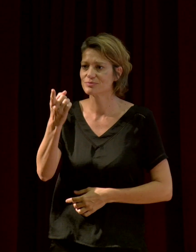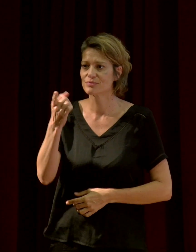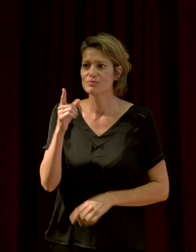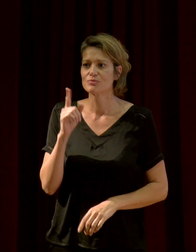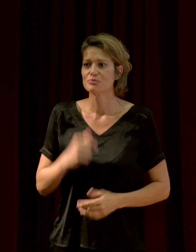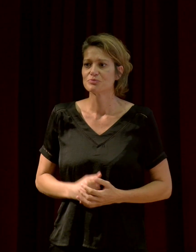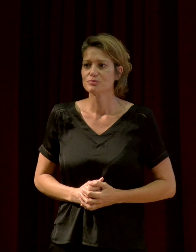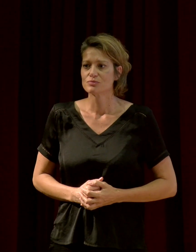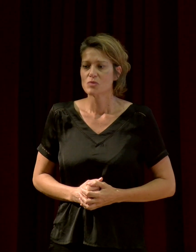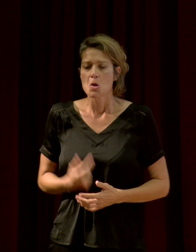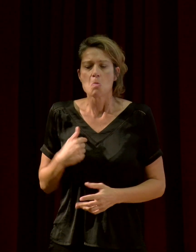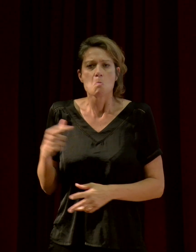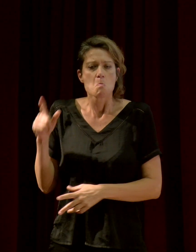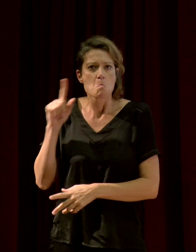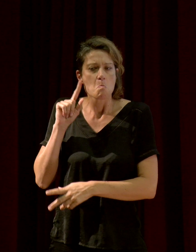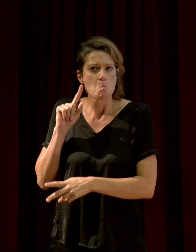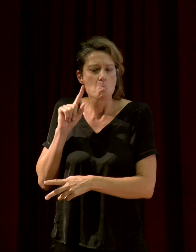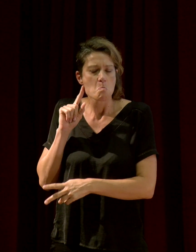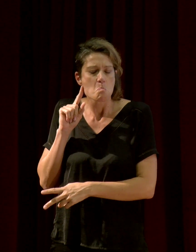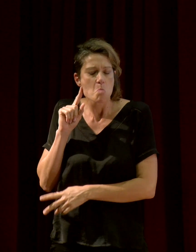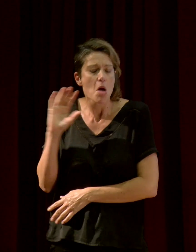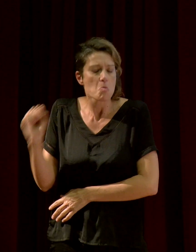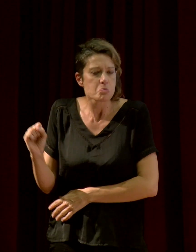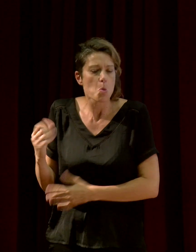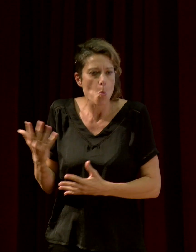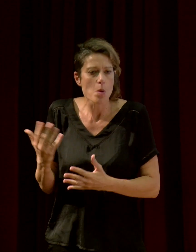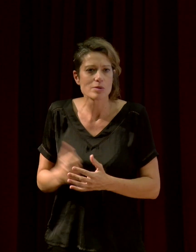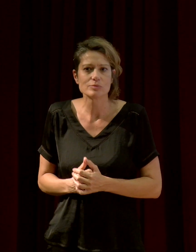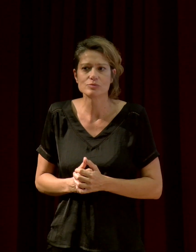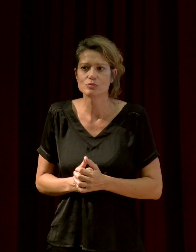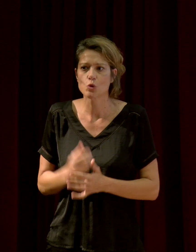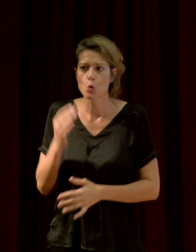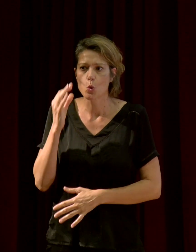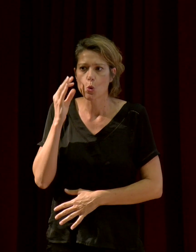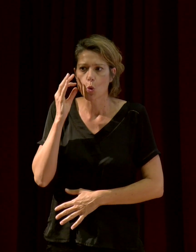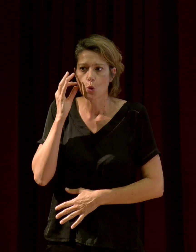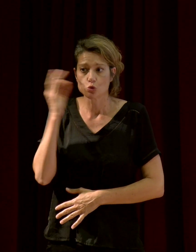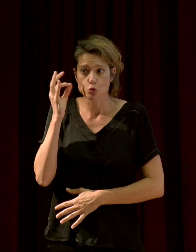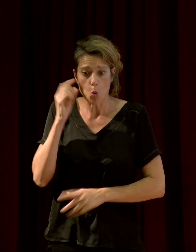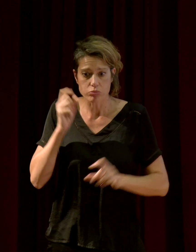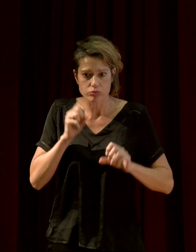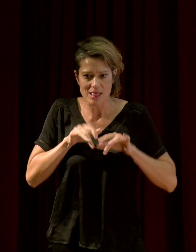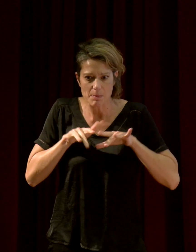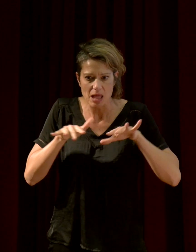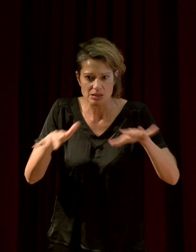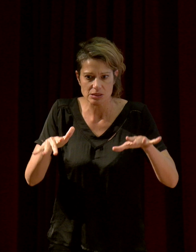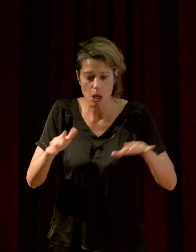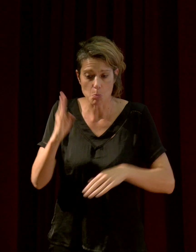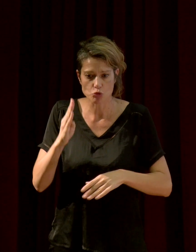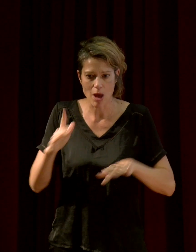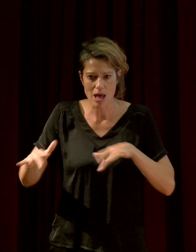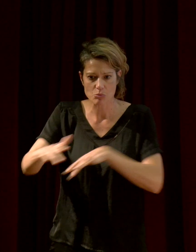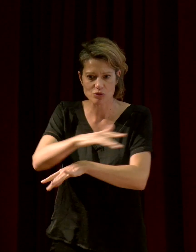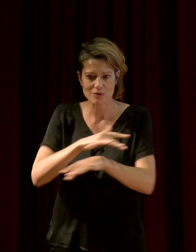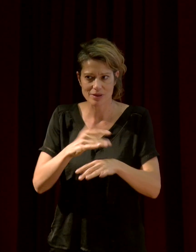entendu dire que le son avait besoin d'une atmosphère pour se déplacer. Alors pourquoi